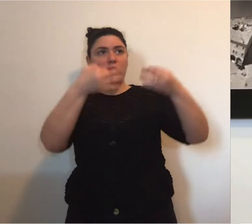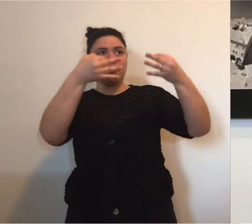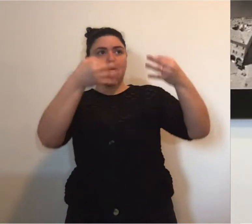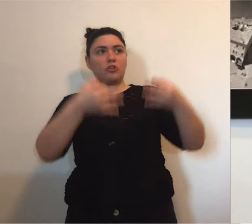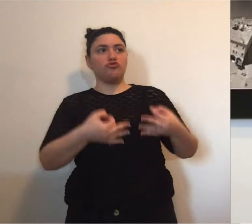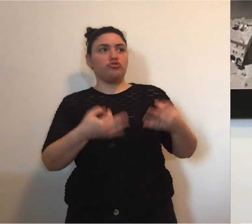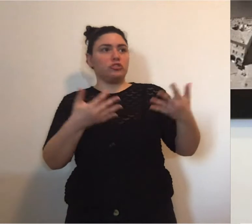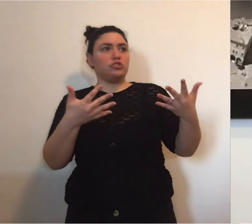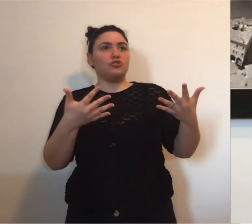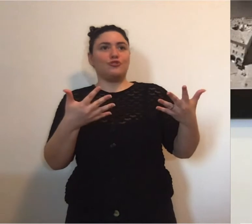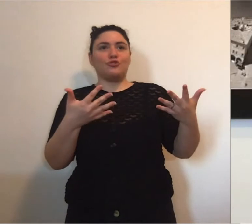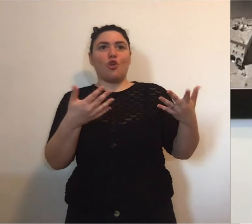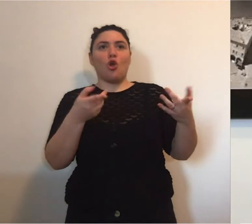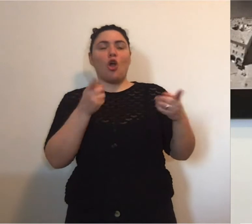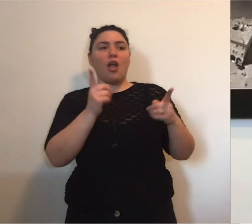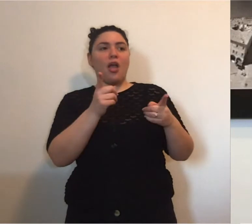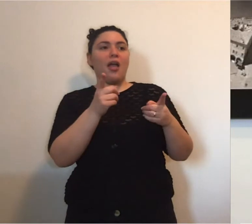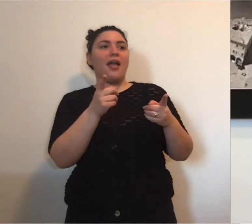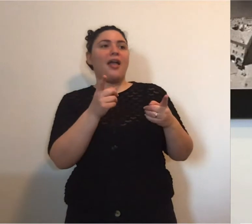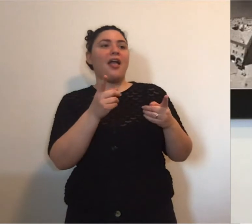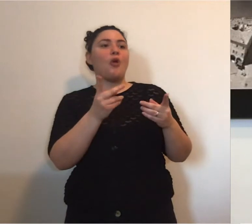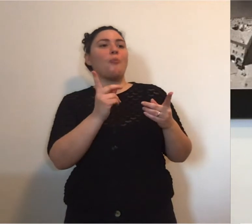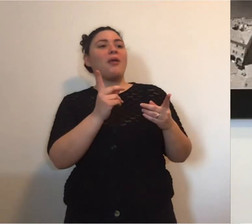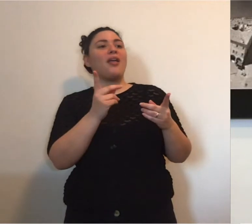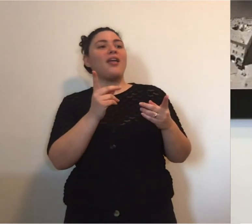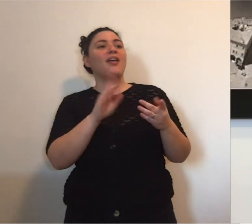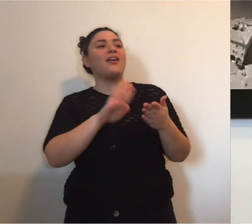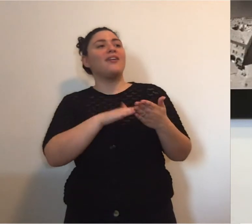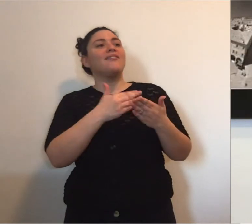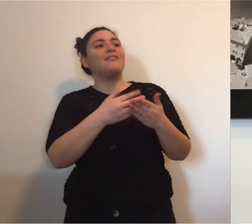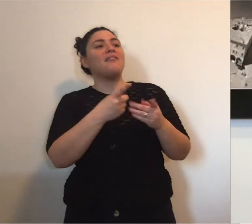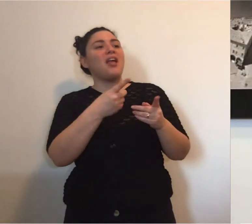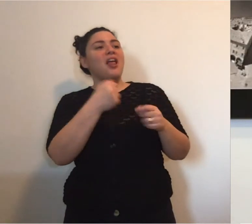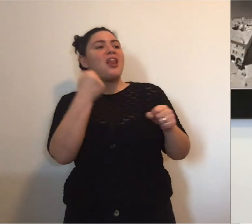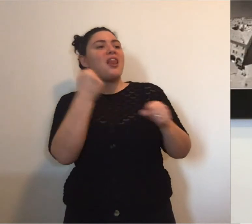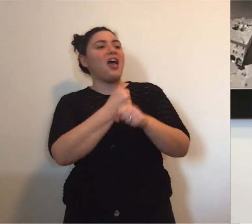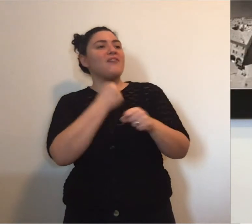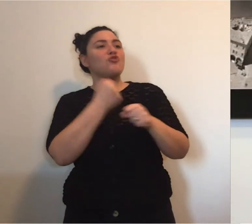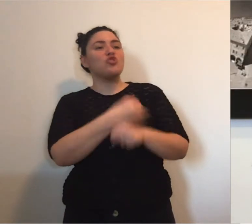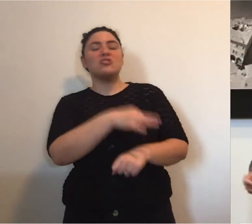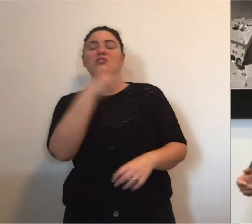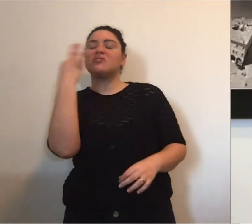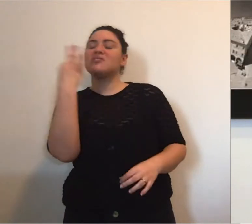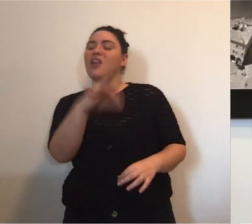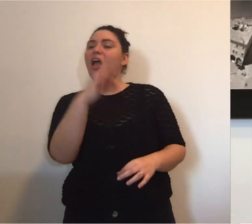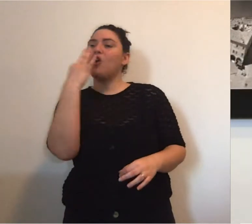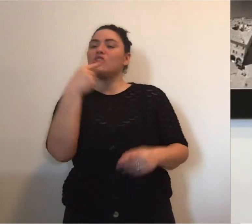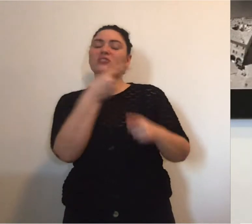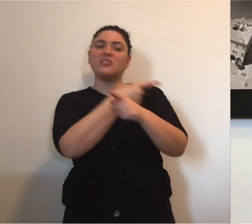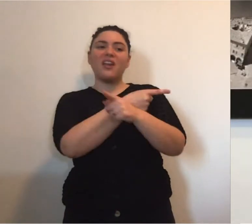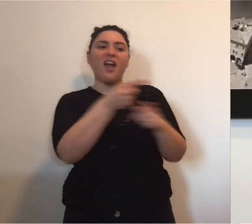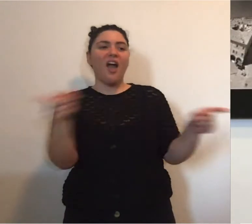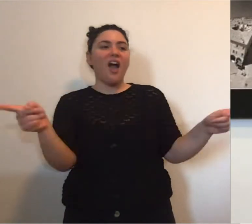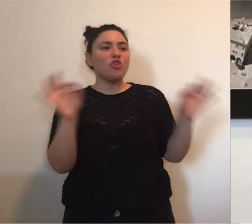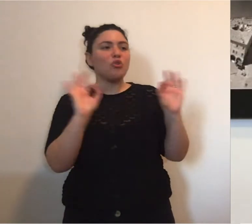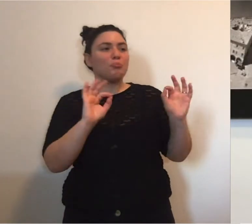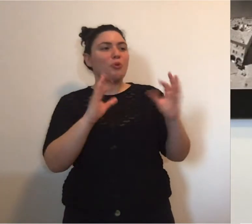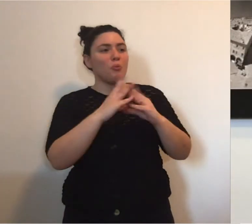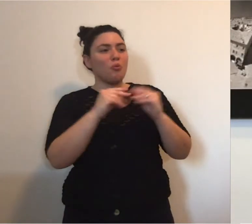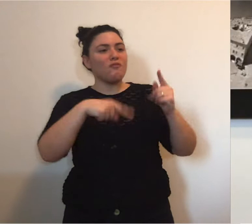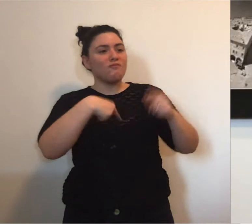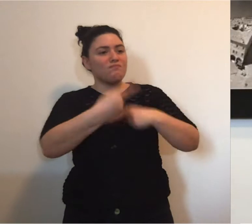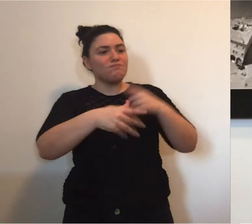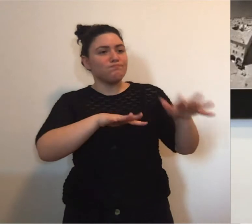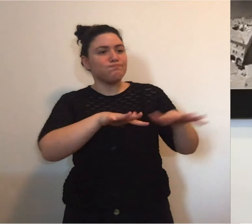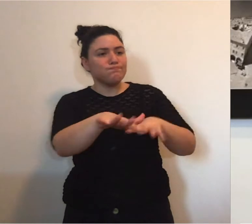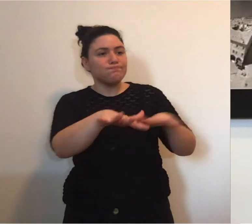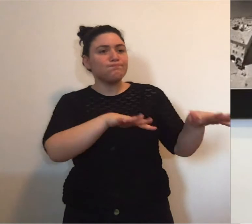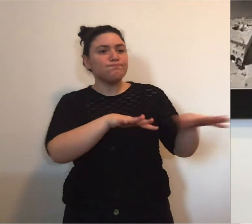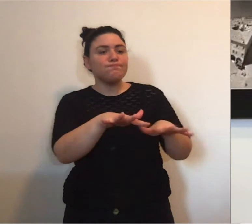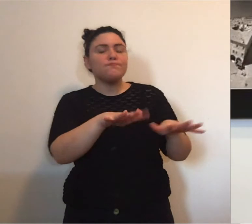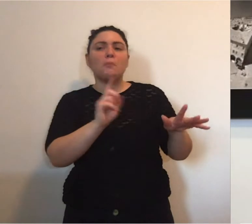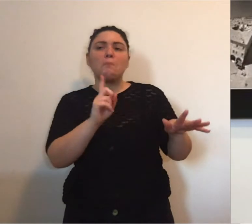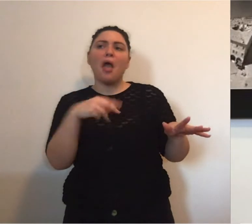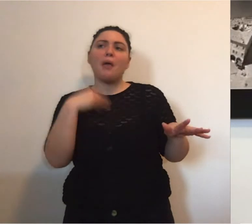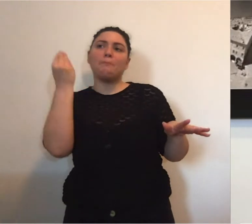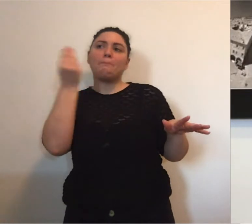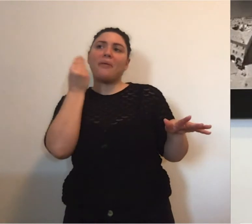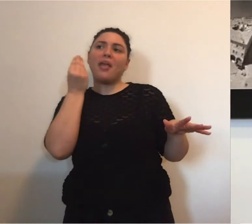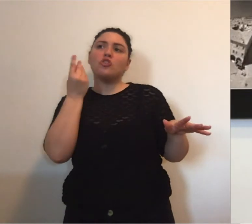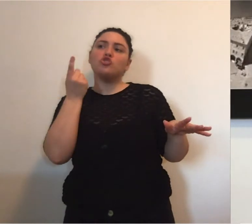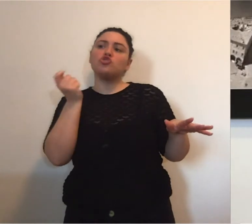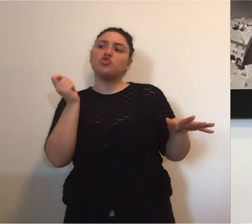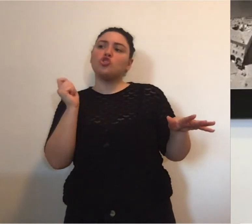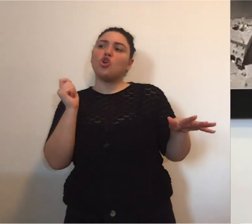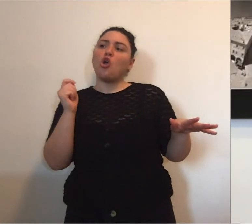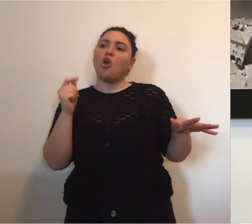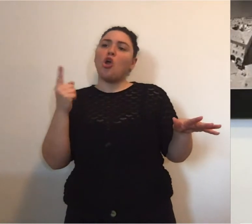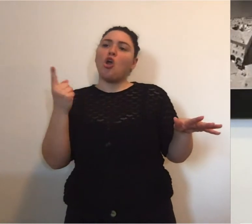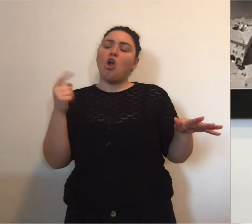Non si può quantificare quel lavoro straordinario che stanno facendo, ma penso